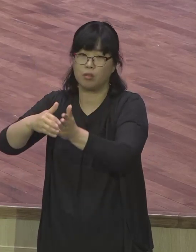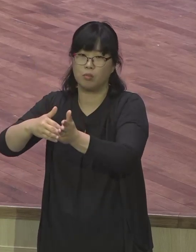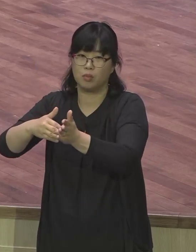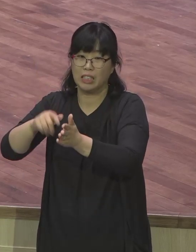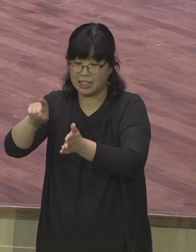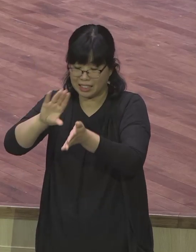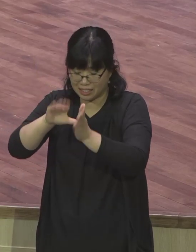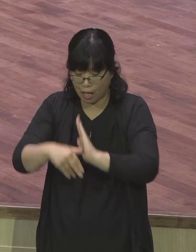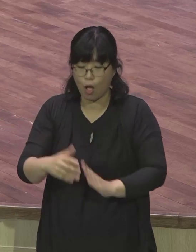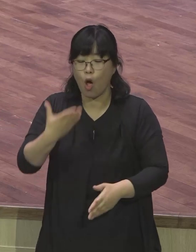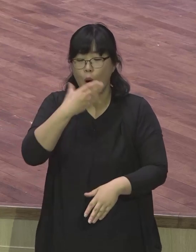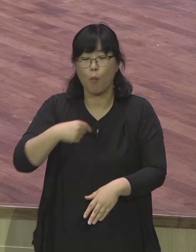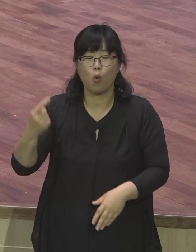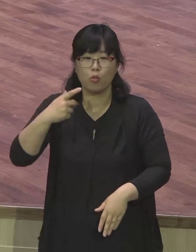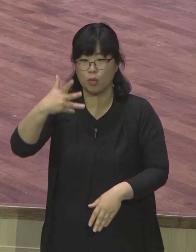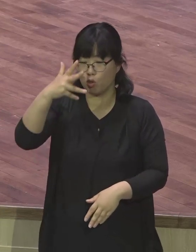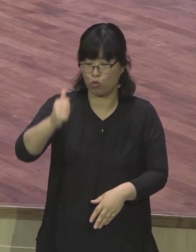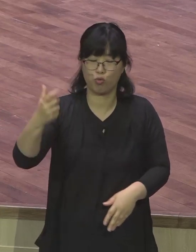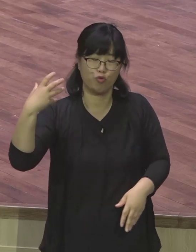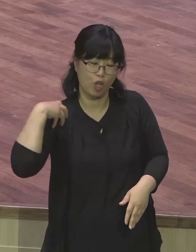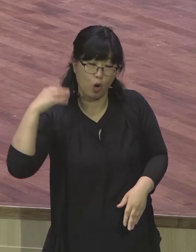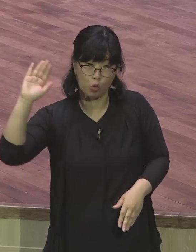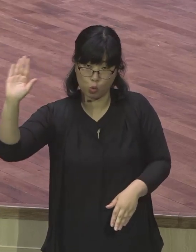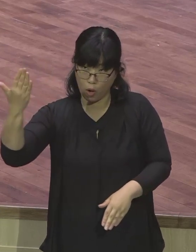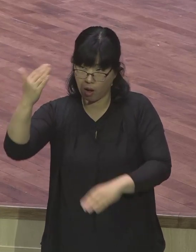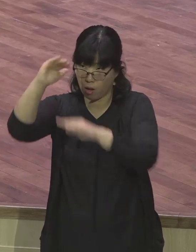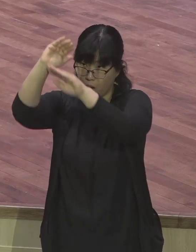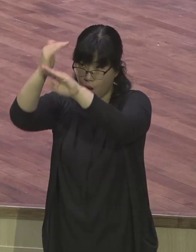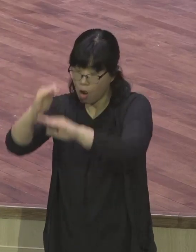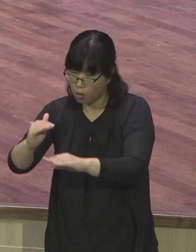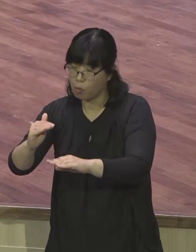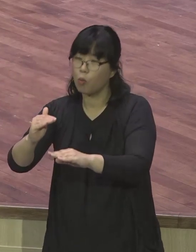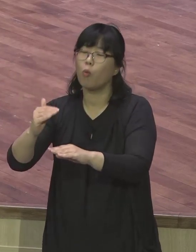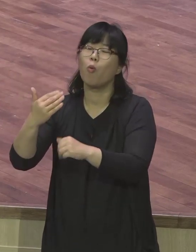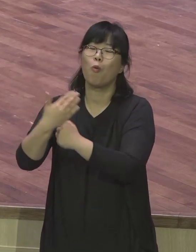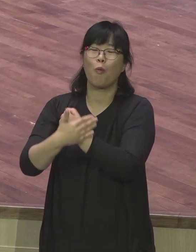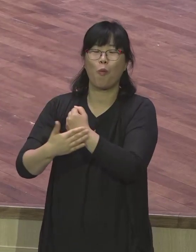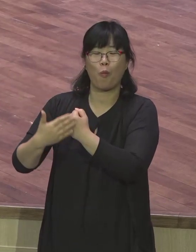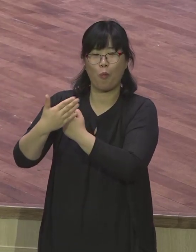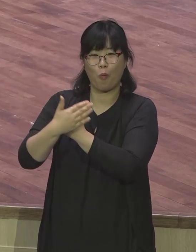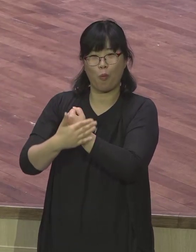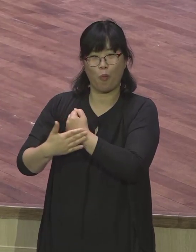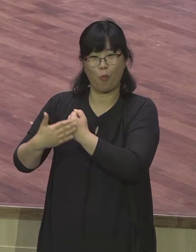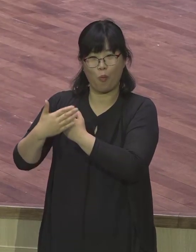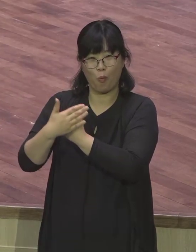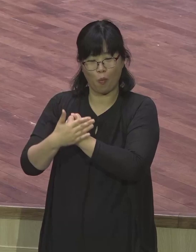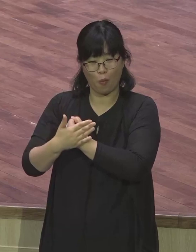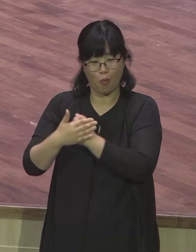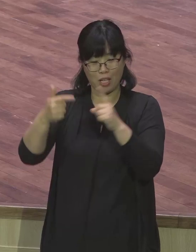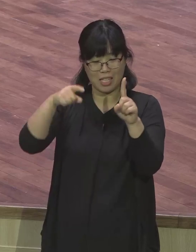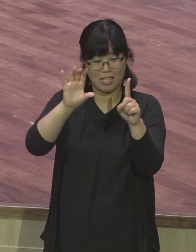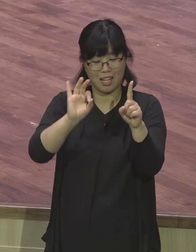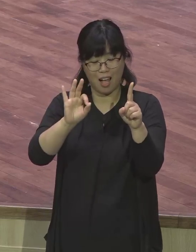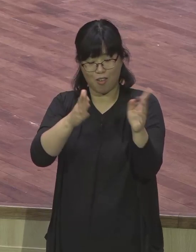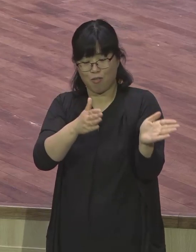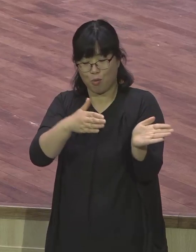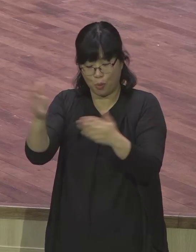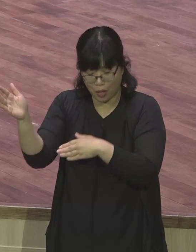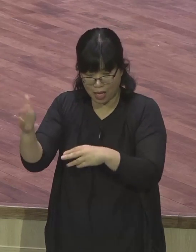말씀이었습니다 그 후에 정말로 기적과 같은 방법으로 대회장에 들어갈 수 있었고 명찰이 생겼고